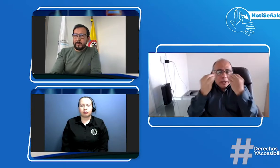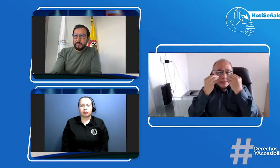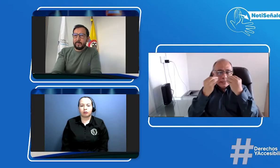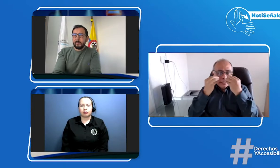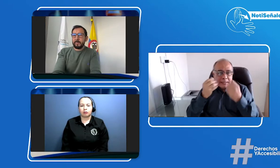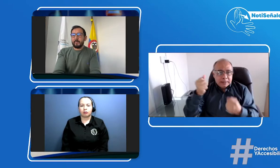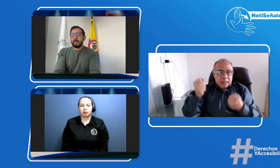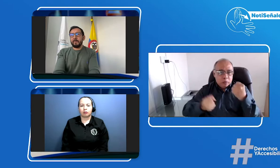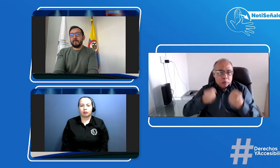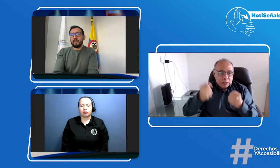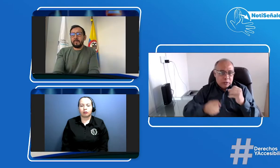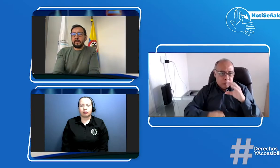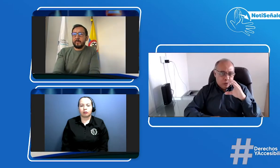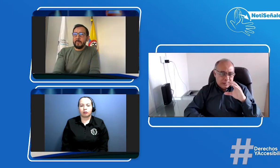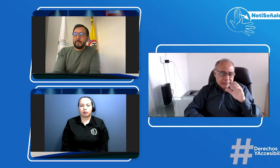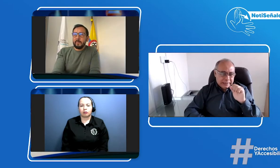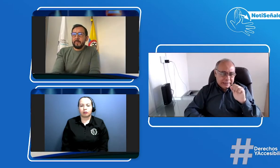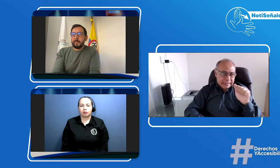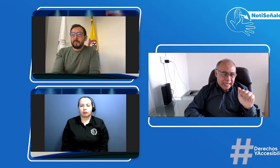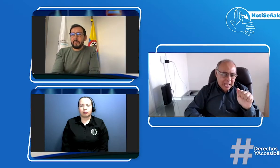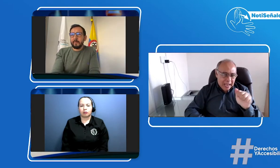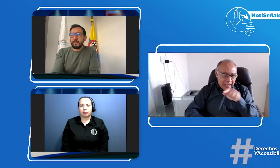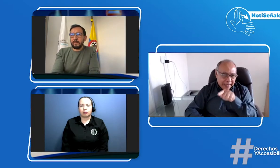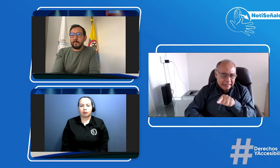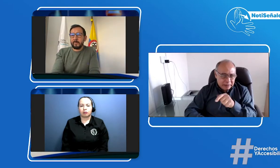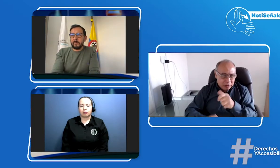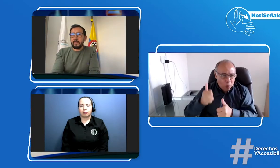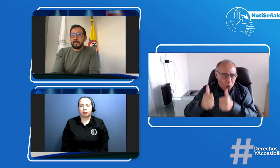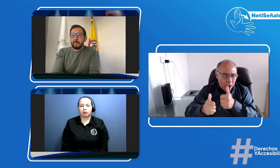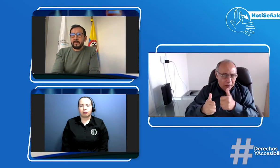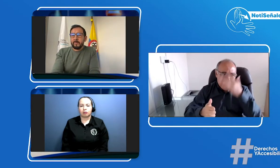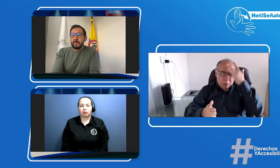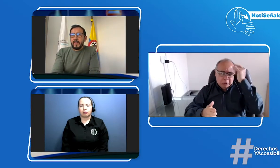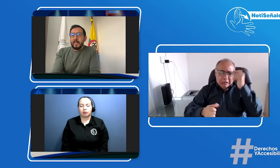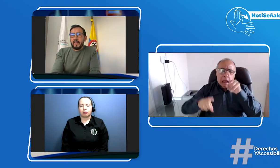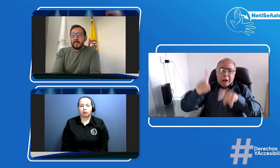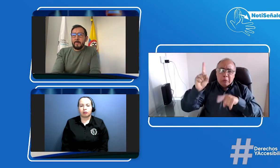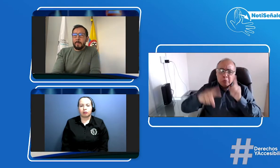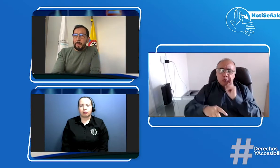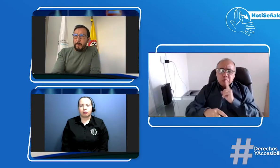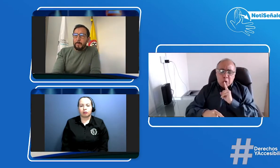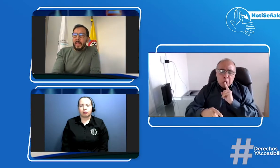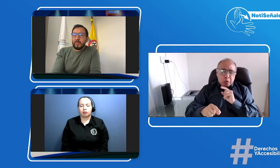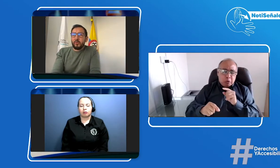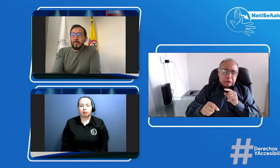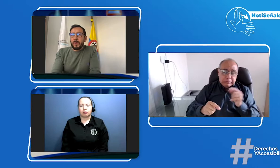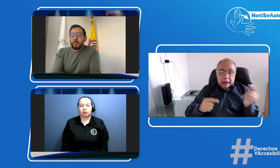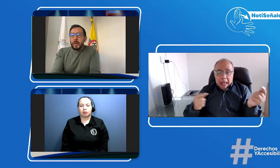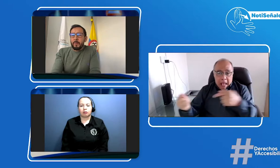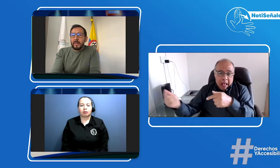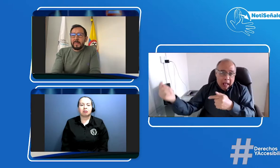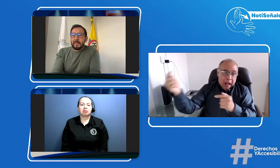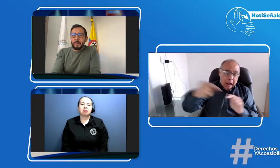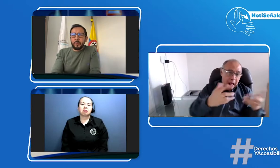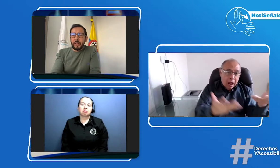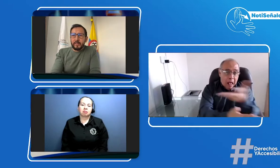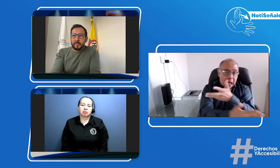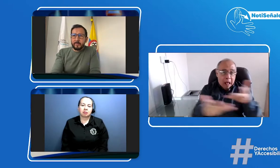al centro de enseñanza de conducción al OSEA? Esa es una pregunta bastante importante porque varios nos han